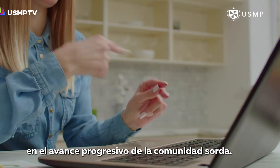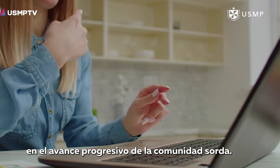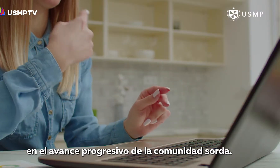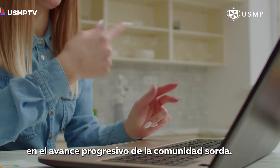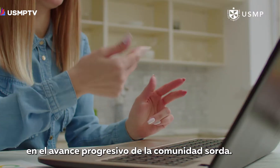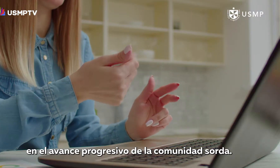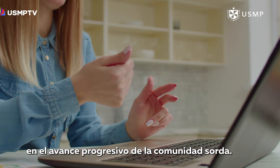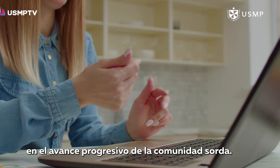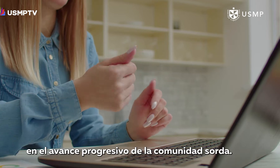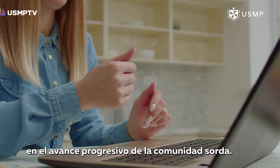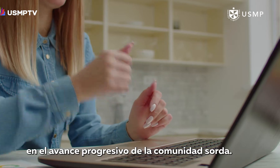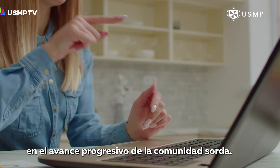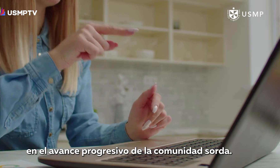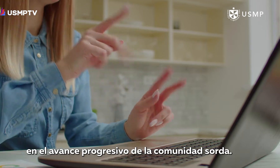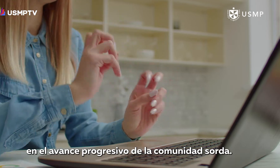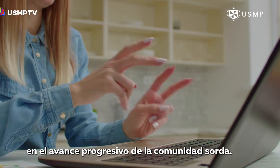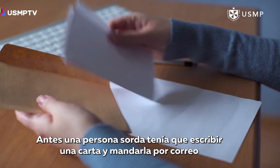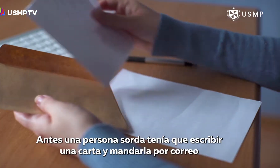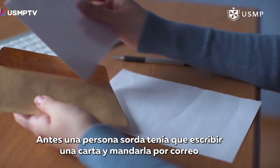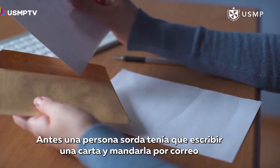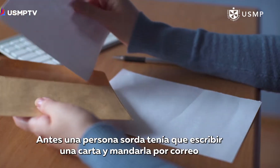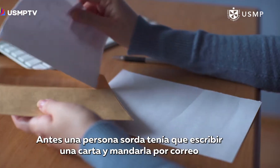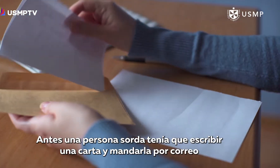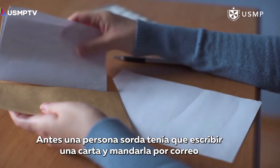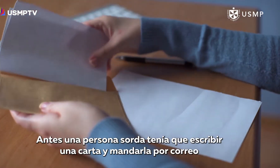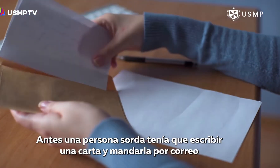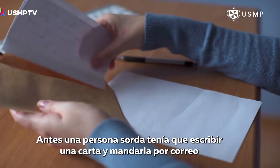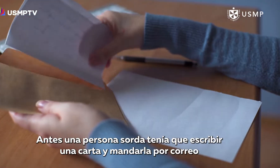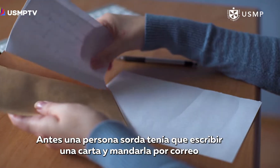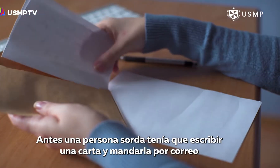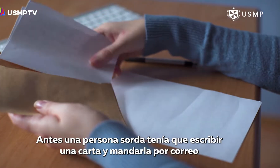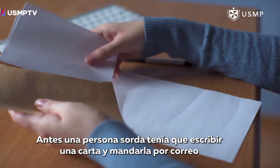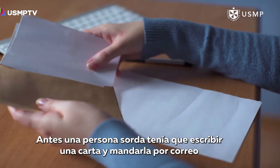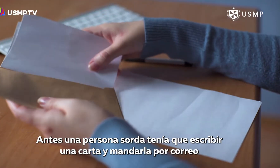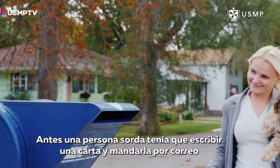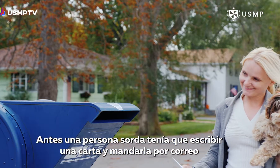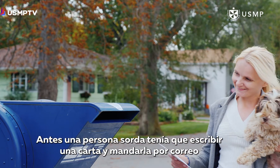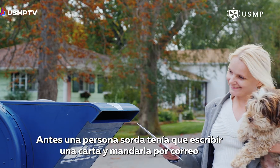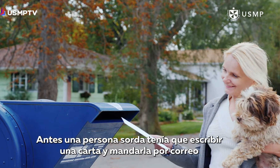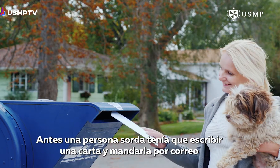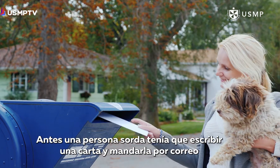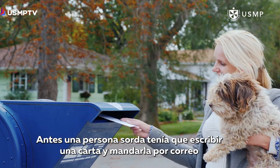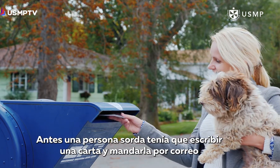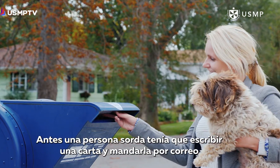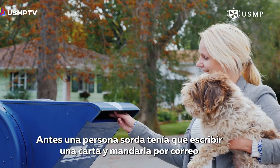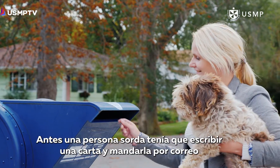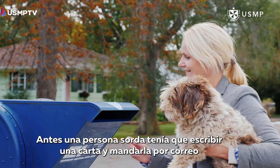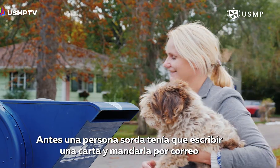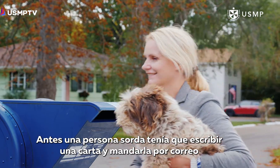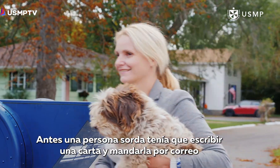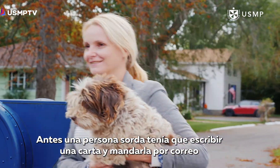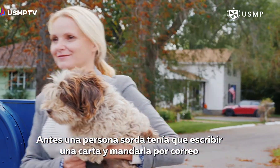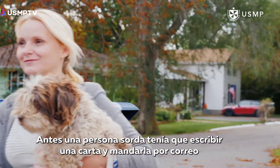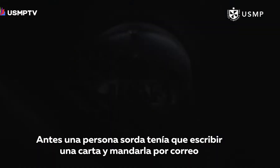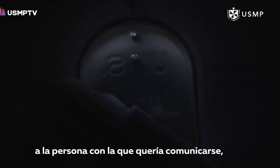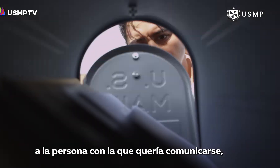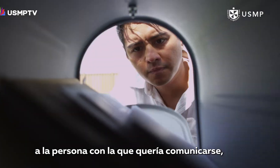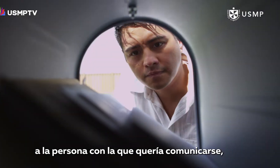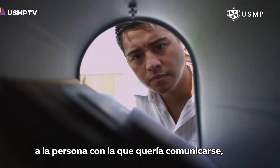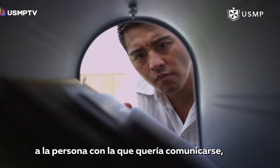progresivo de la comunidad sorda. Antes, una persona sorda tenía que escribir una carta y mandarla por correo a la persona